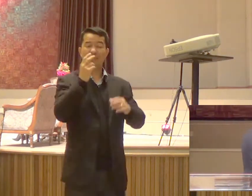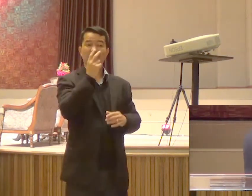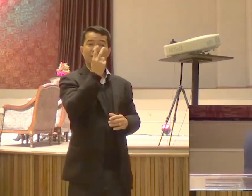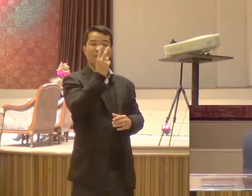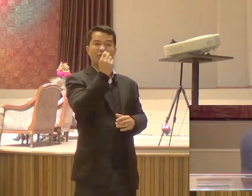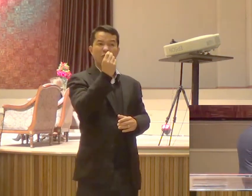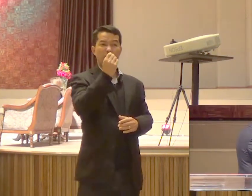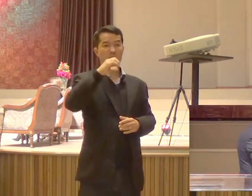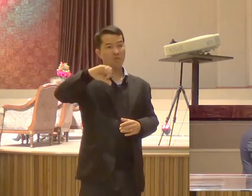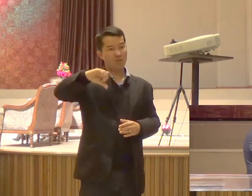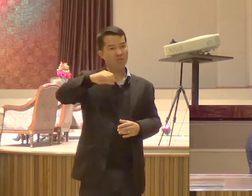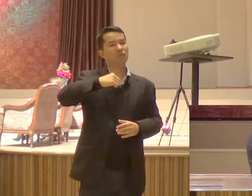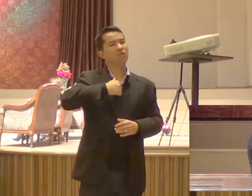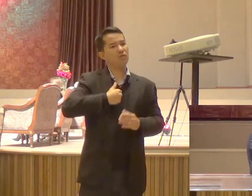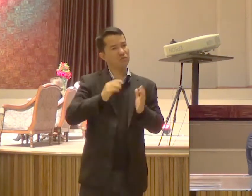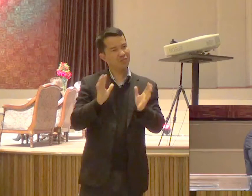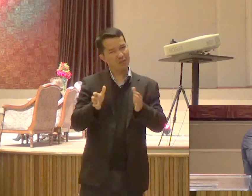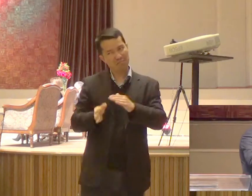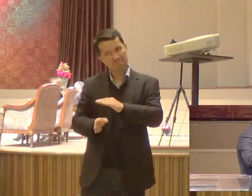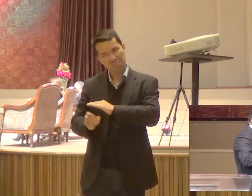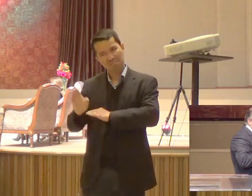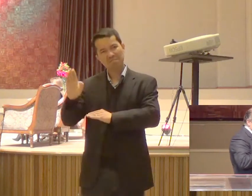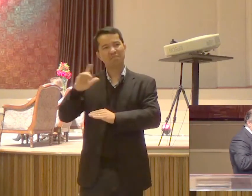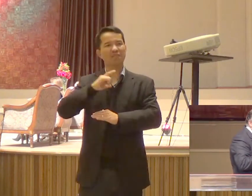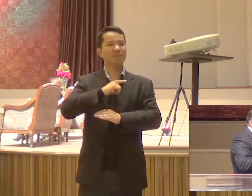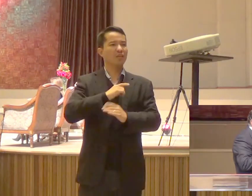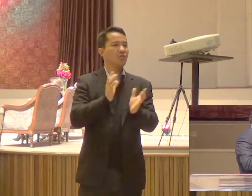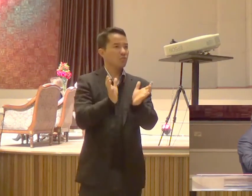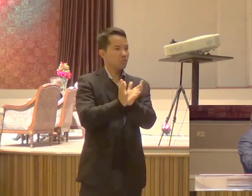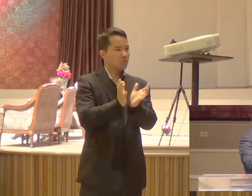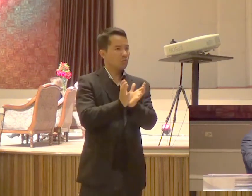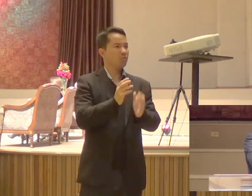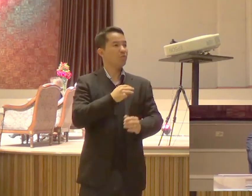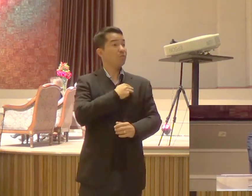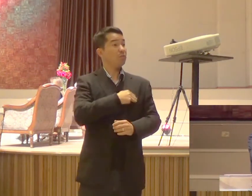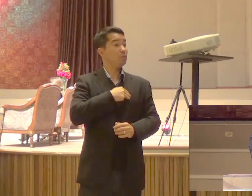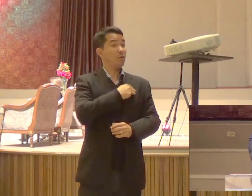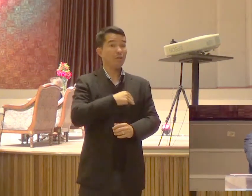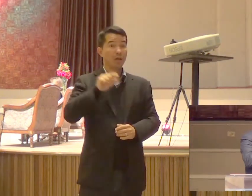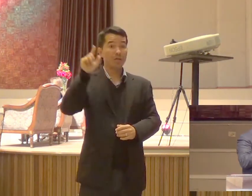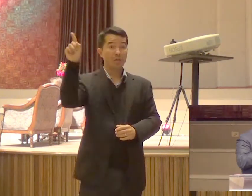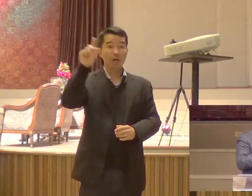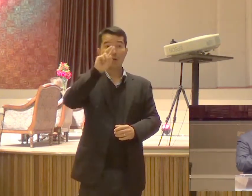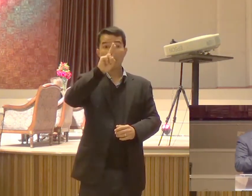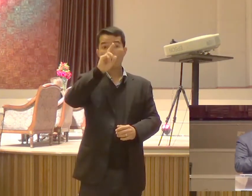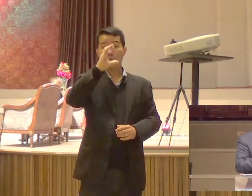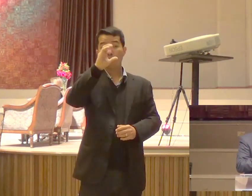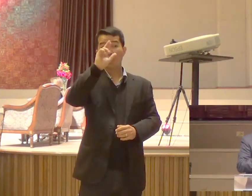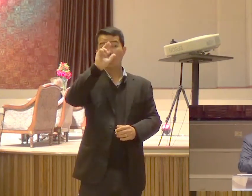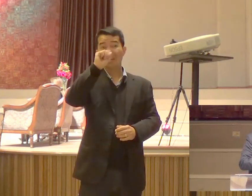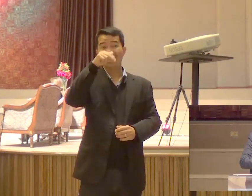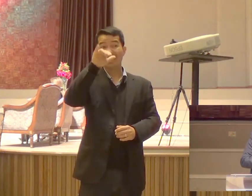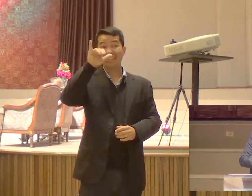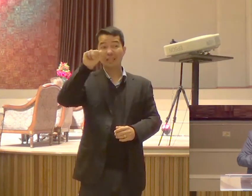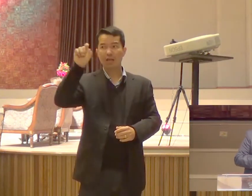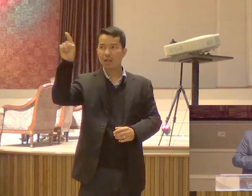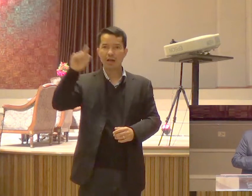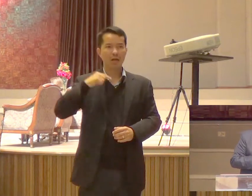ministrei Era um grupo de obreiros, missionários, ucranianos Ganhando a Ucrânia para Cristo E ali ministrei,